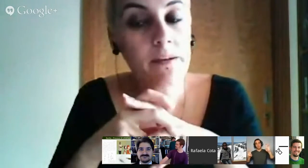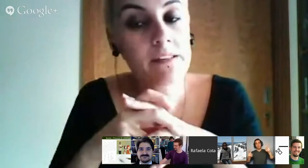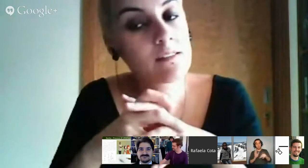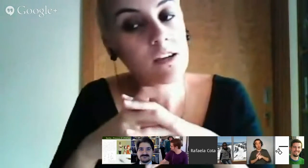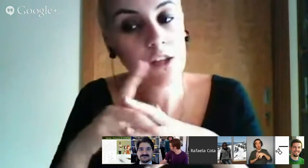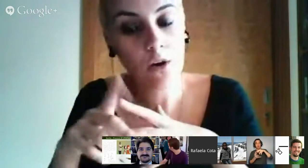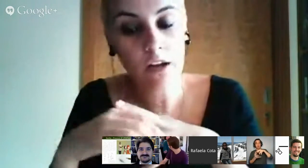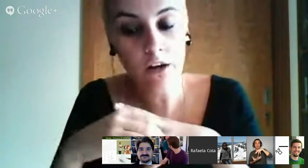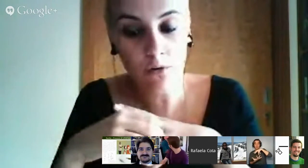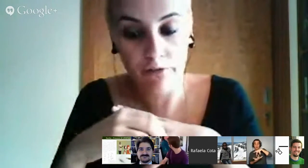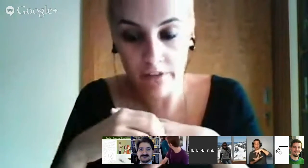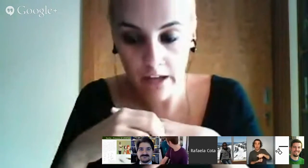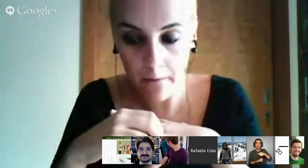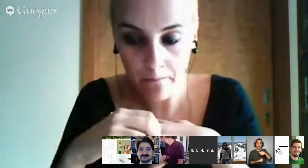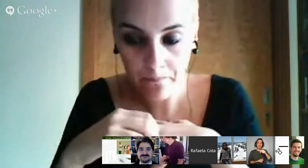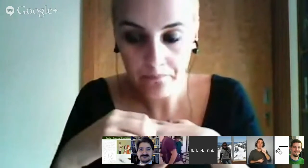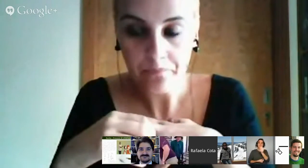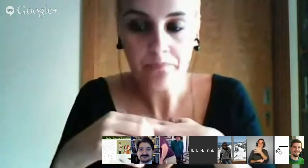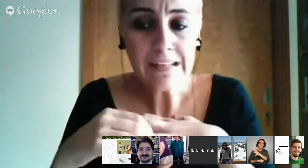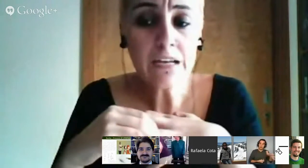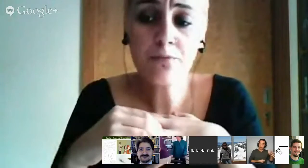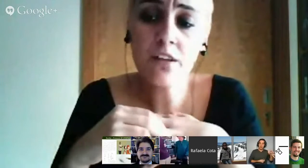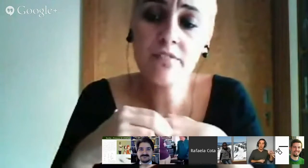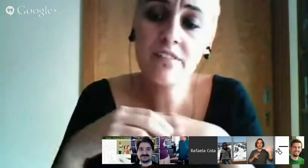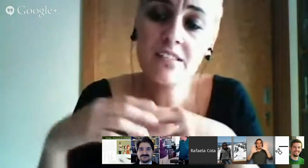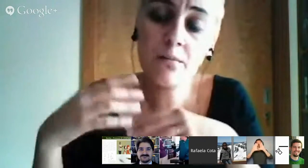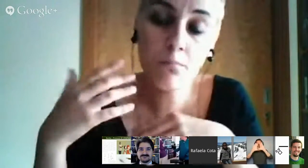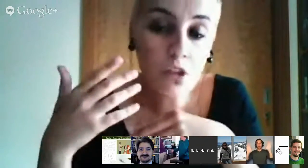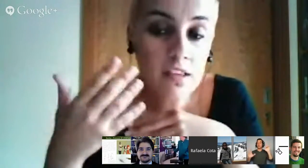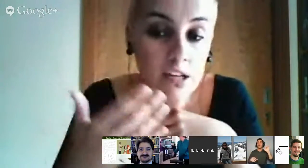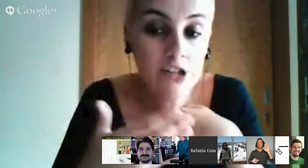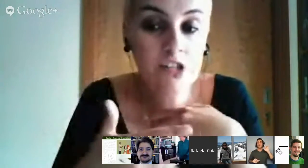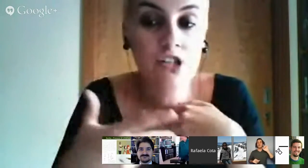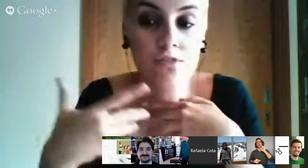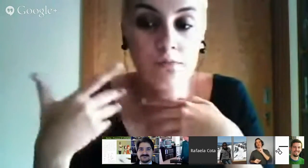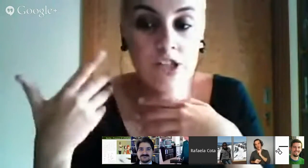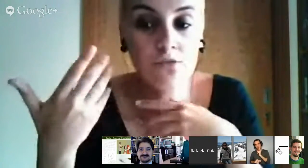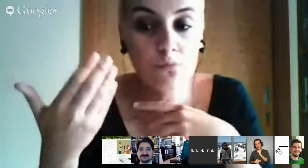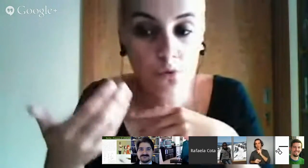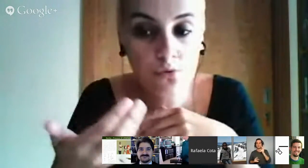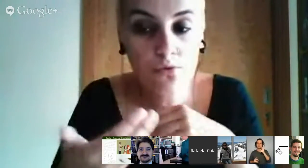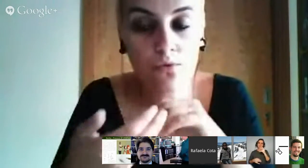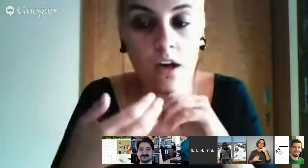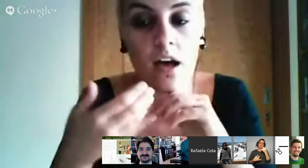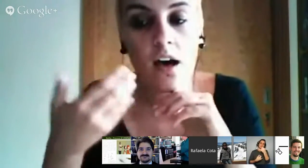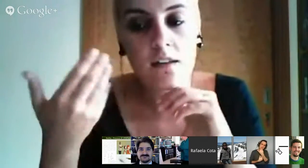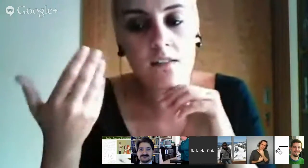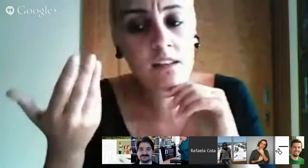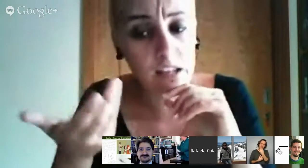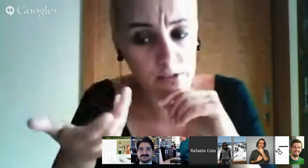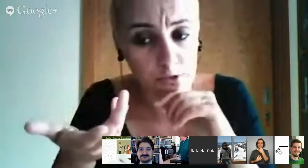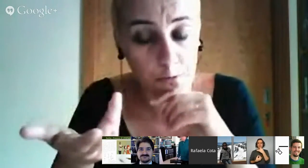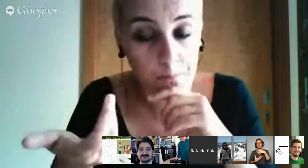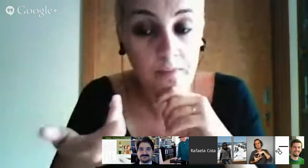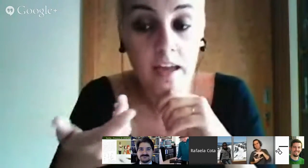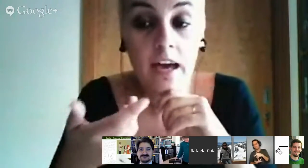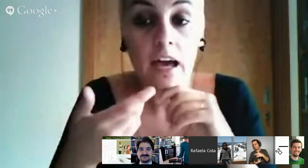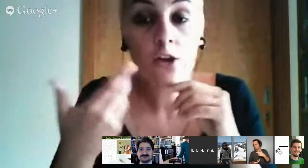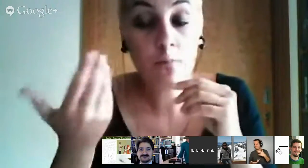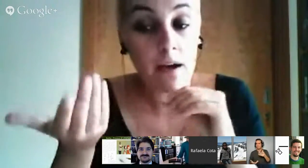uma princesa que não ouvia. E, portanto, vivia sempre muito triste neste mundo de silêncio. E o